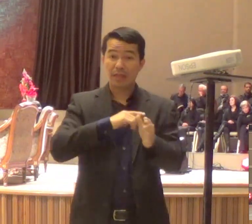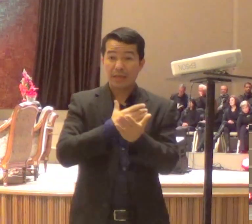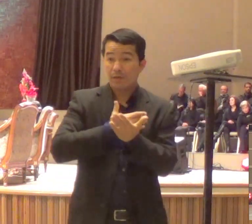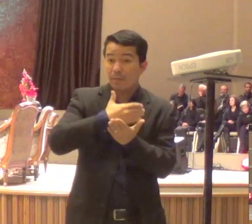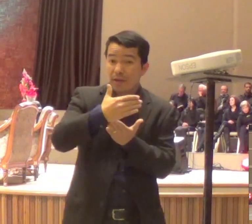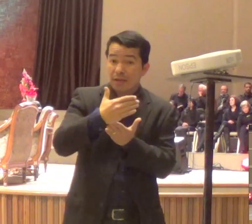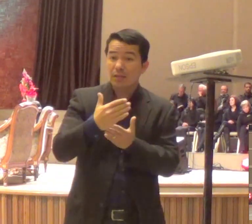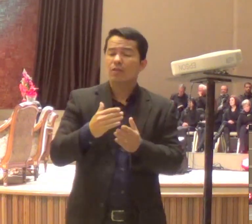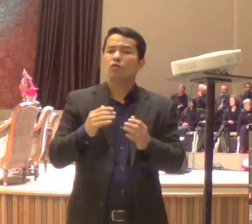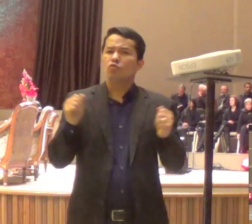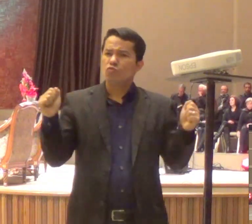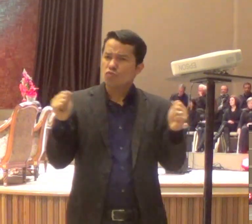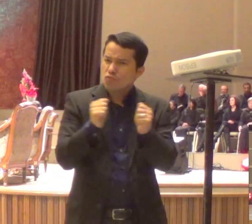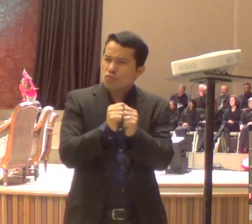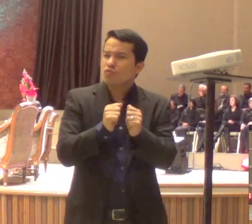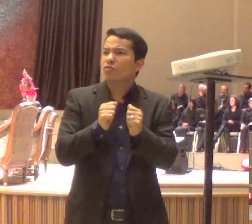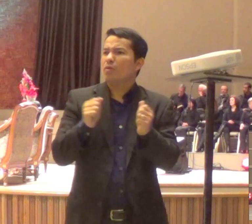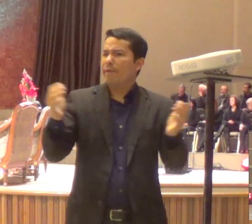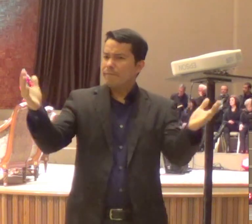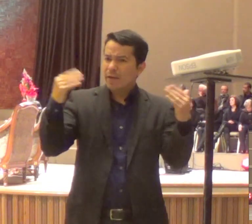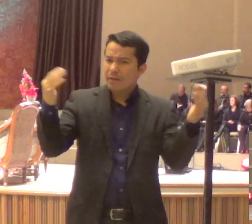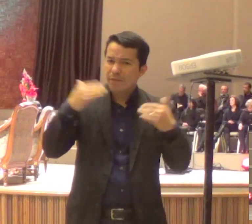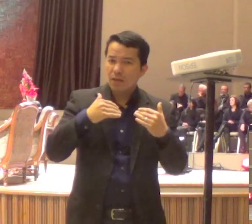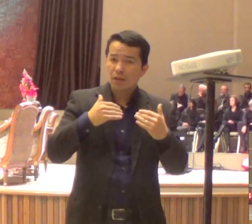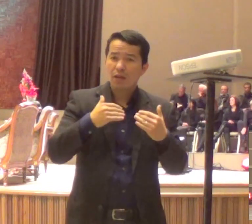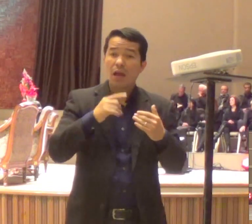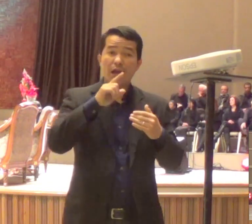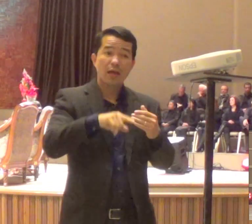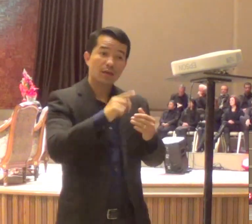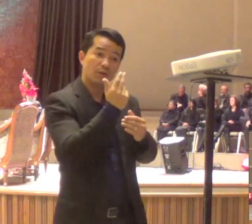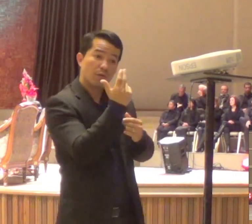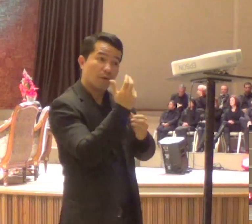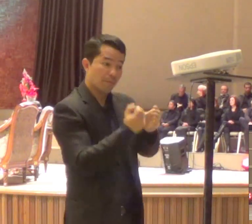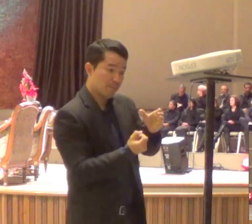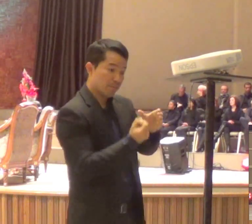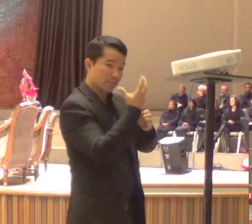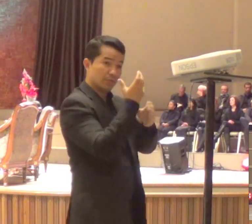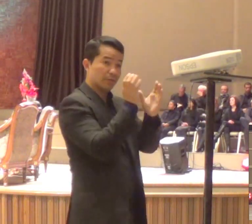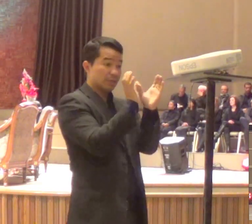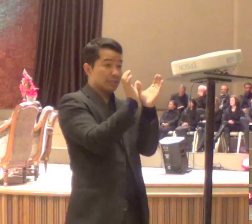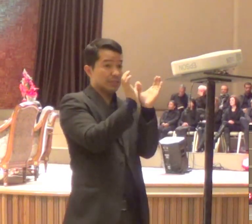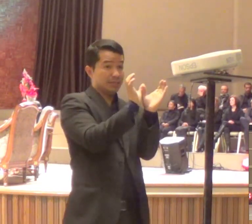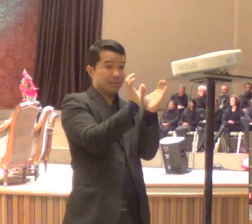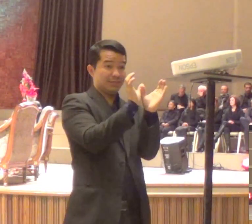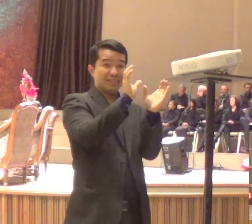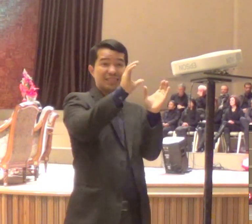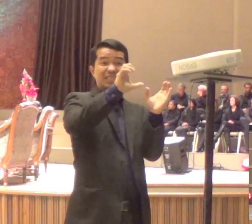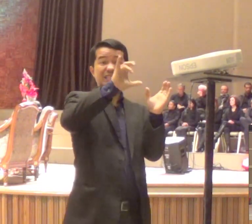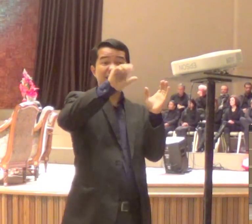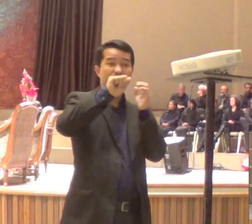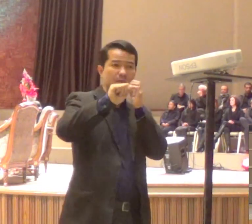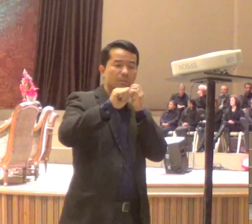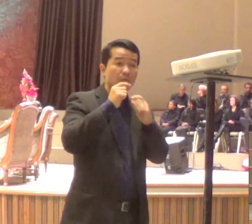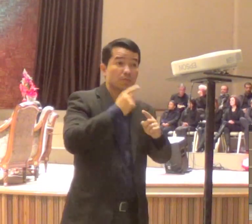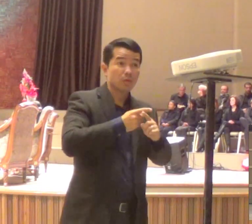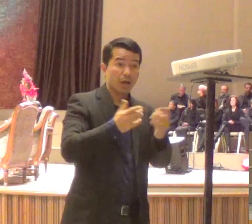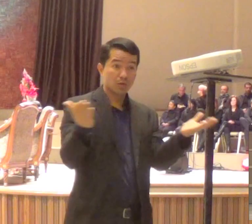cerimônia para instituir aquilo que a gente vai celebrar hoje que é a ceia do Senhor. E nesse texto onde Jesus vai